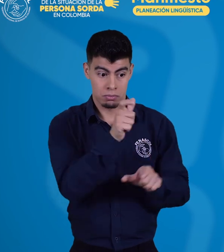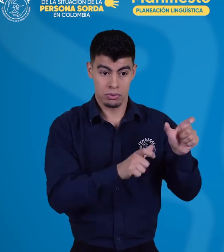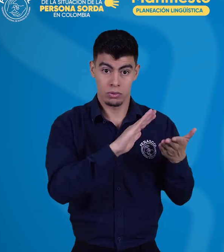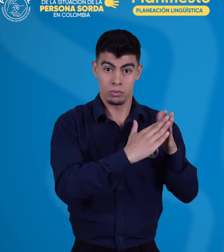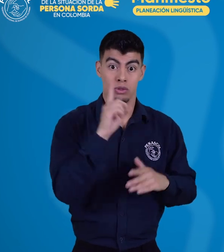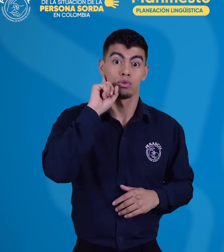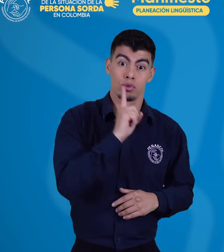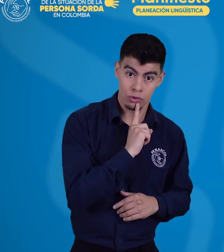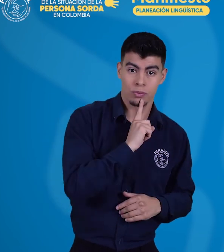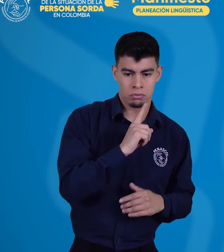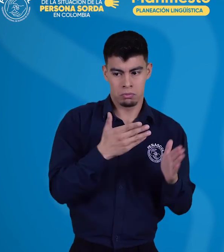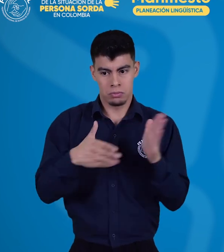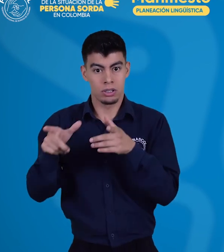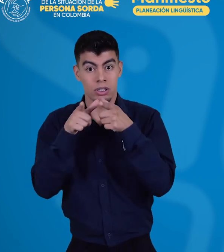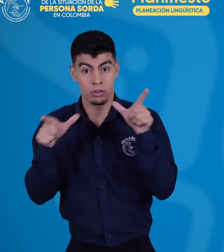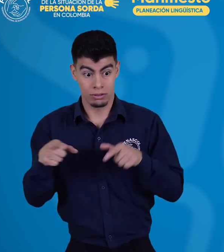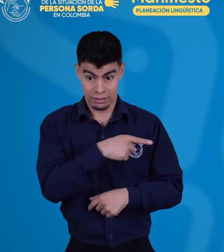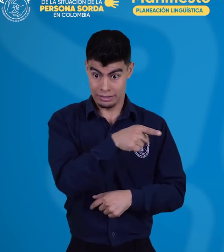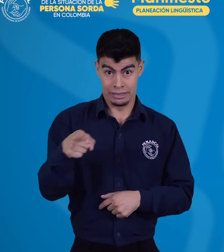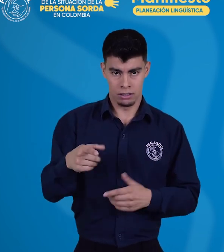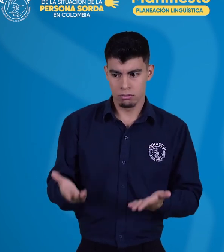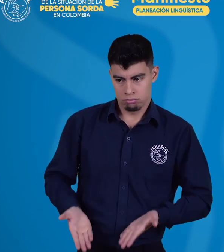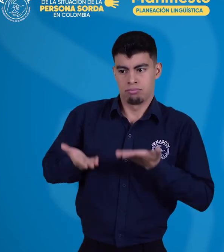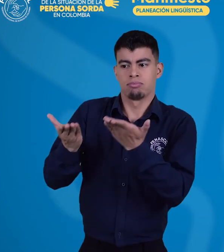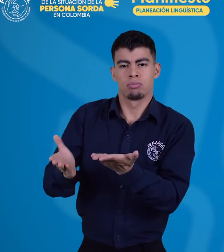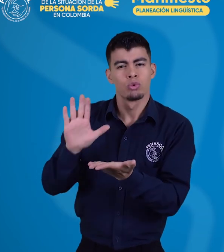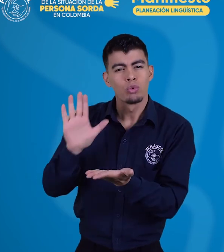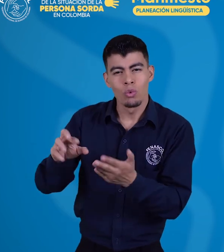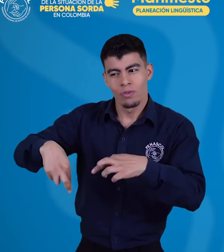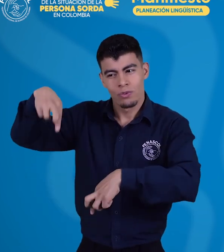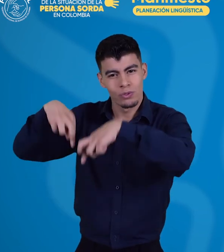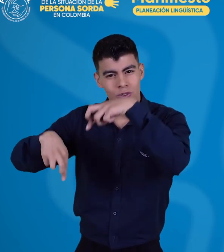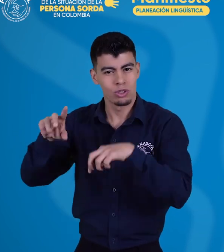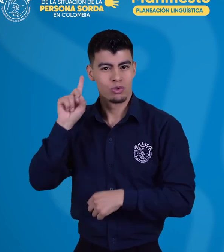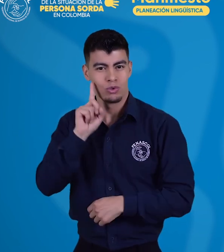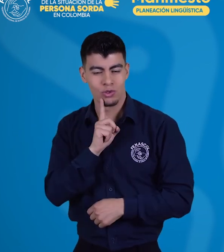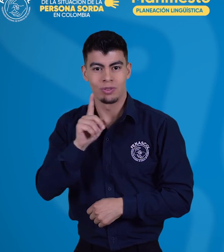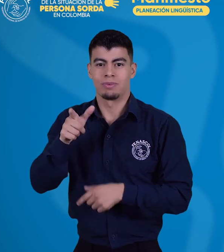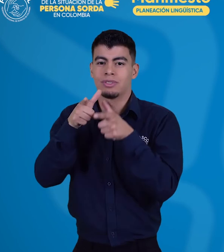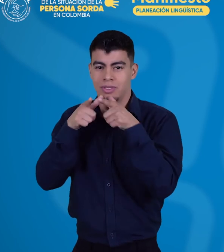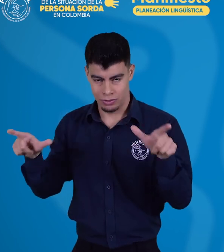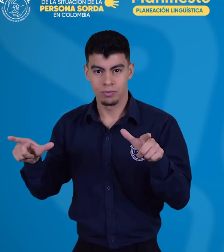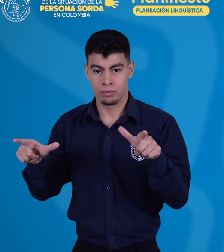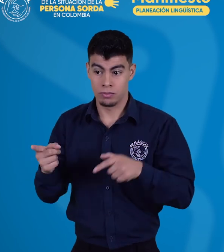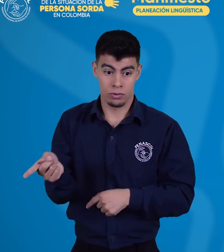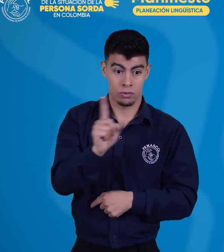planeación lingüística no pueden ser exclusivos de los profesionales lingüistas sordos o los expertos en lingüística,